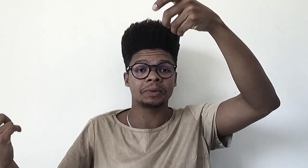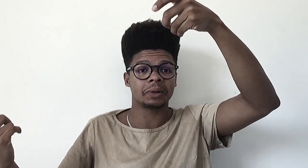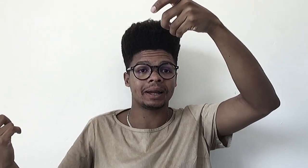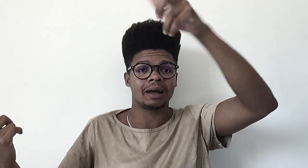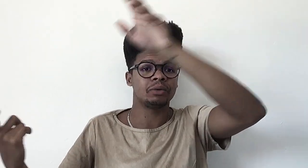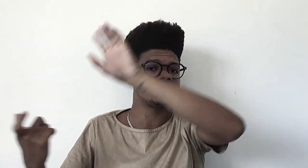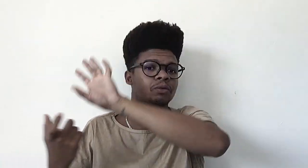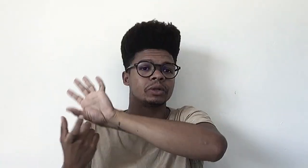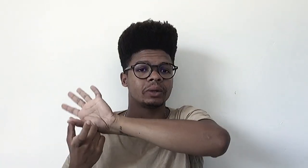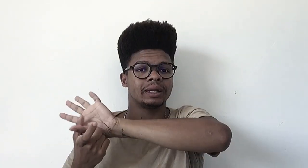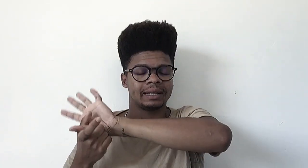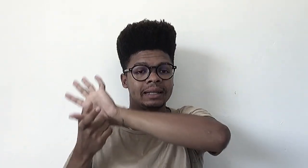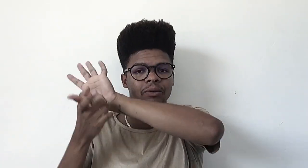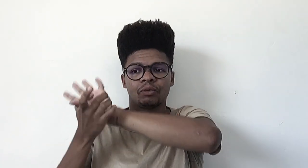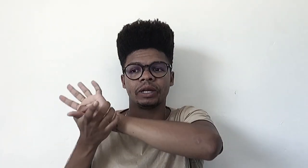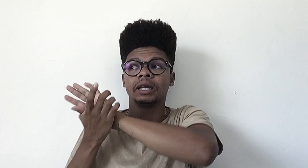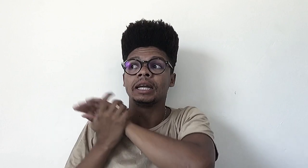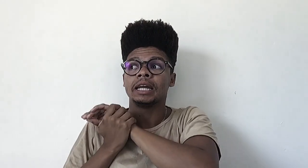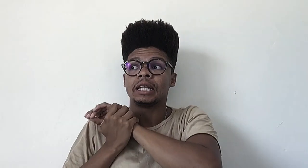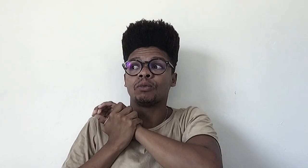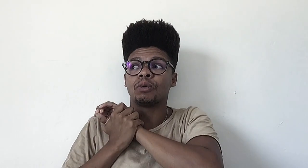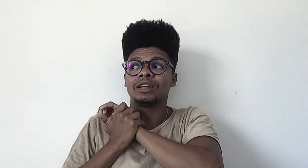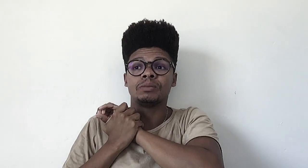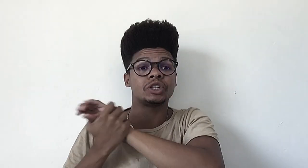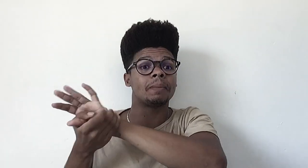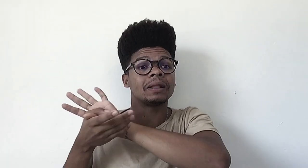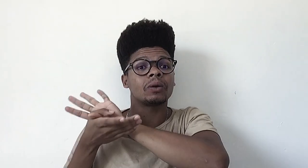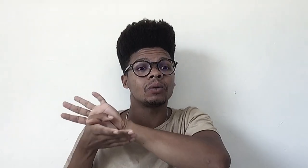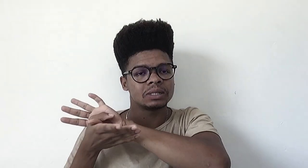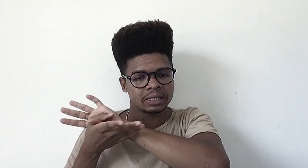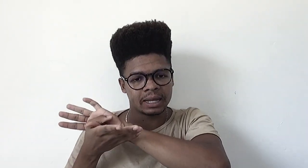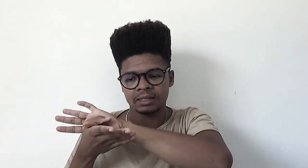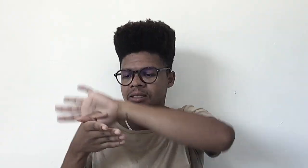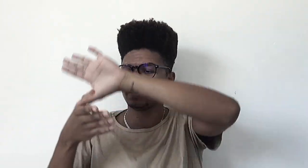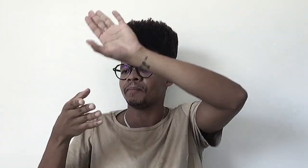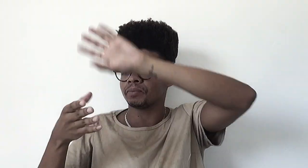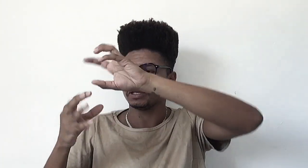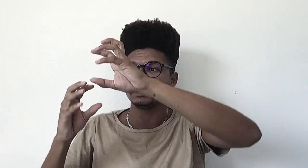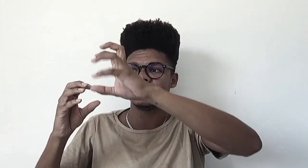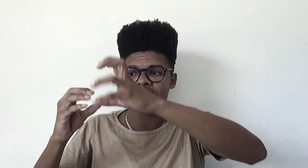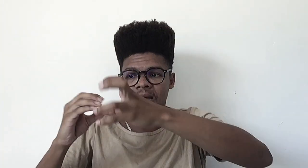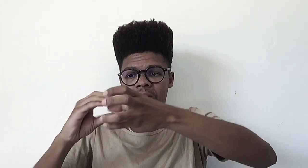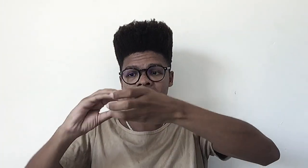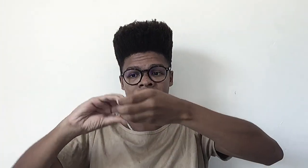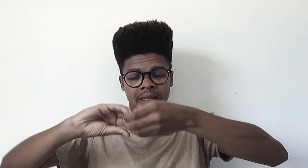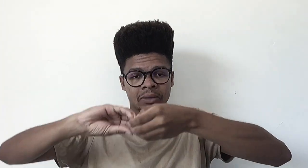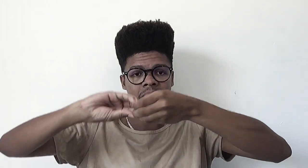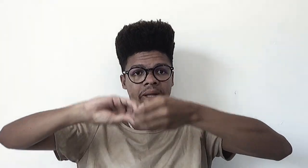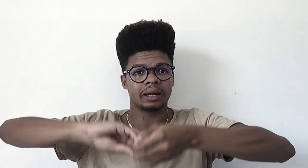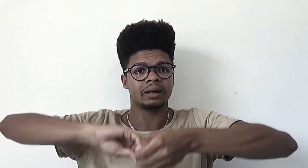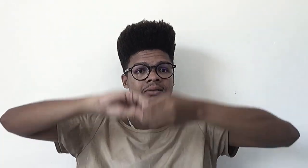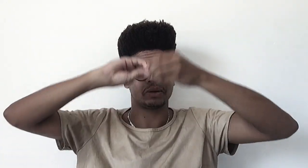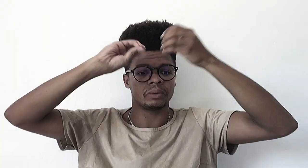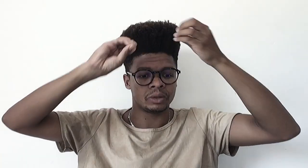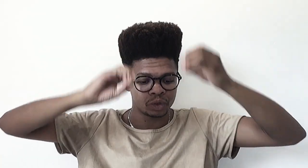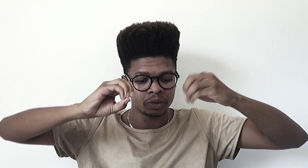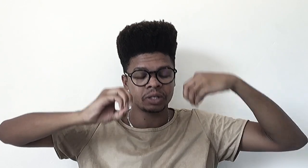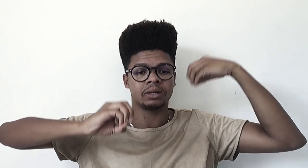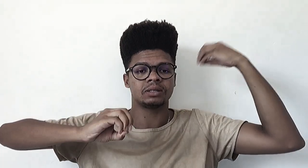intolerável que não foi admitida pela consciência e que essa representação intolerável, em última instância,